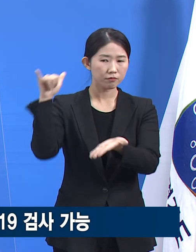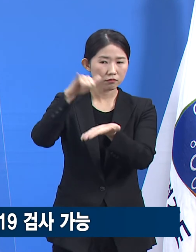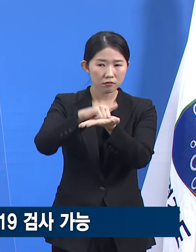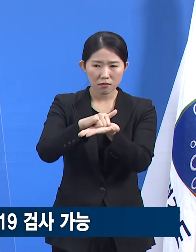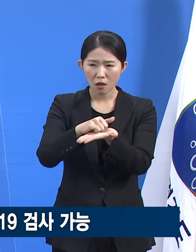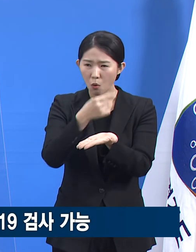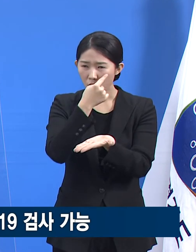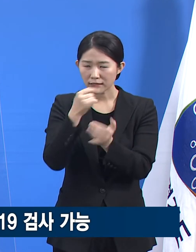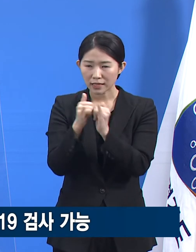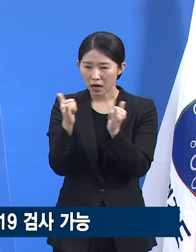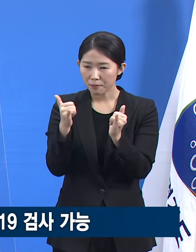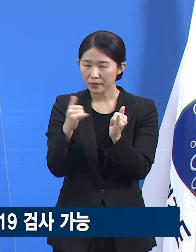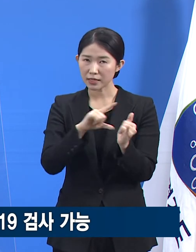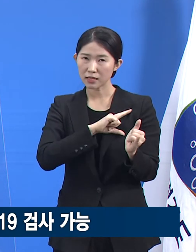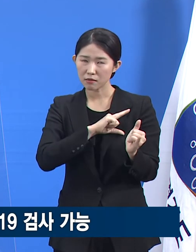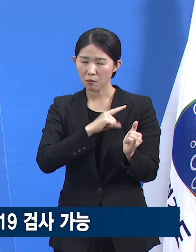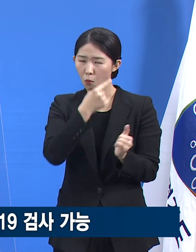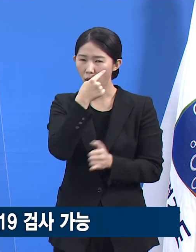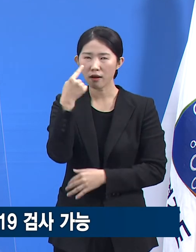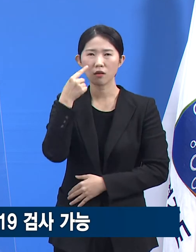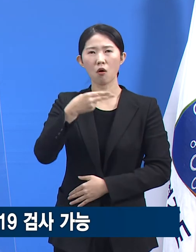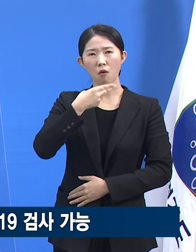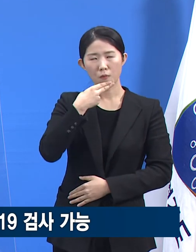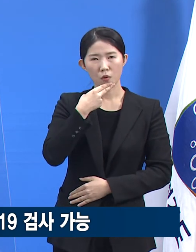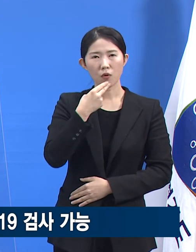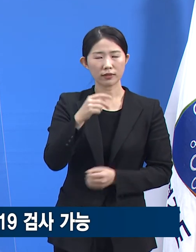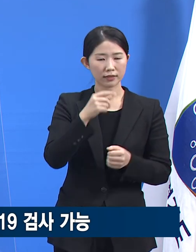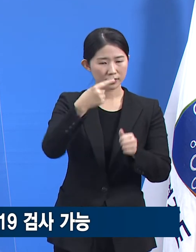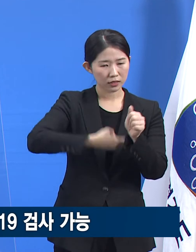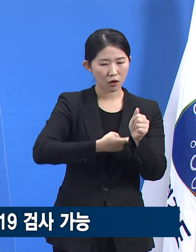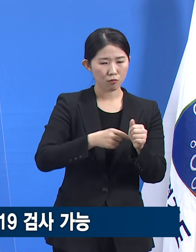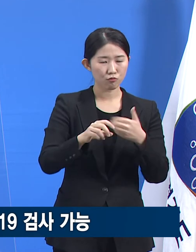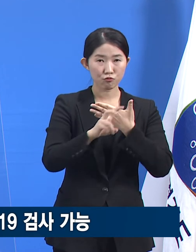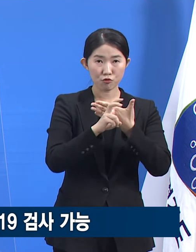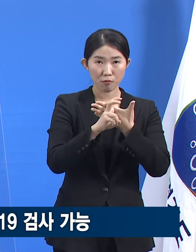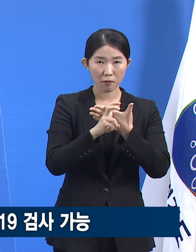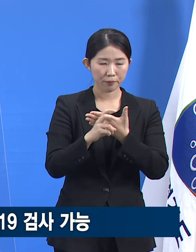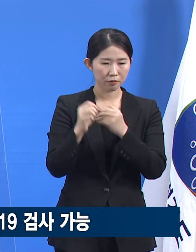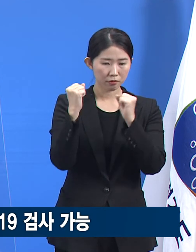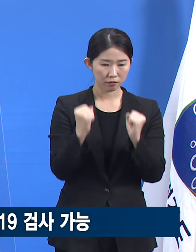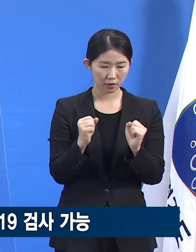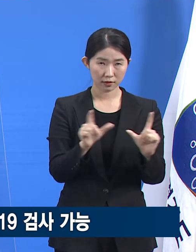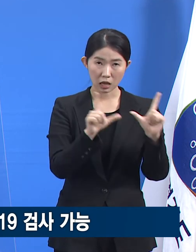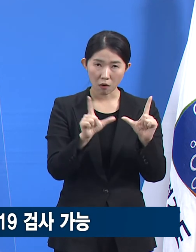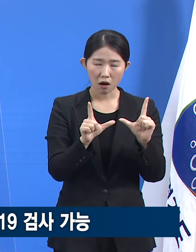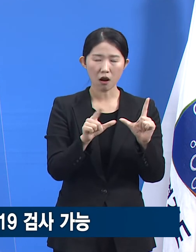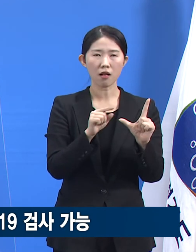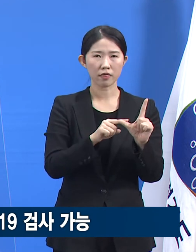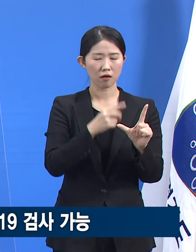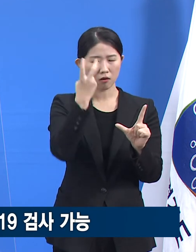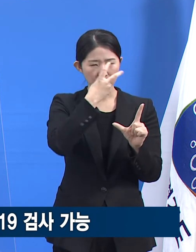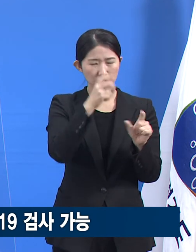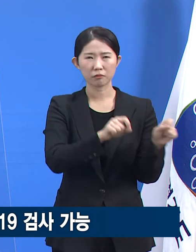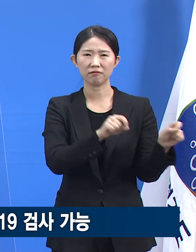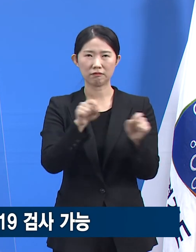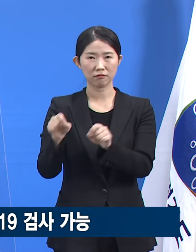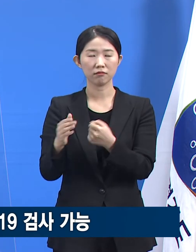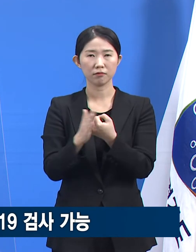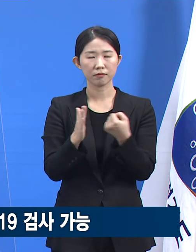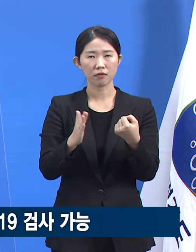않으며 단속도 유예되므로 증상이 발현될 경우 안심하고 선별검사소를 방문해 주시기 바랍니다.